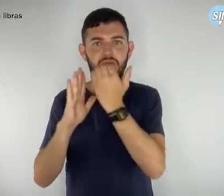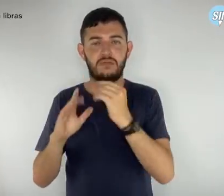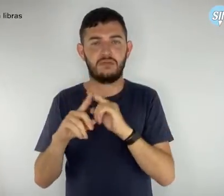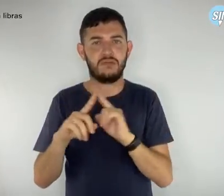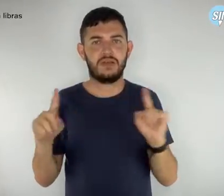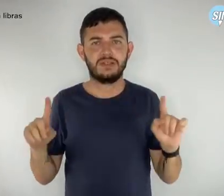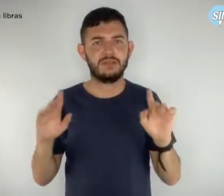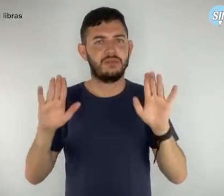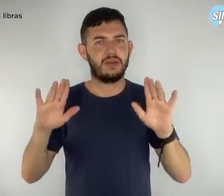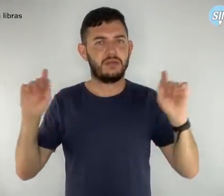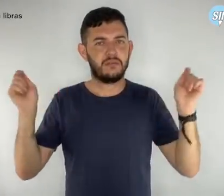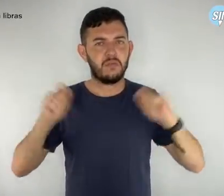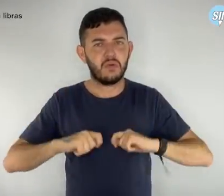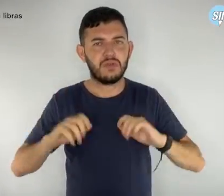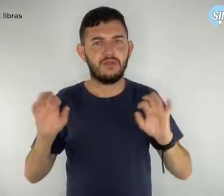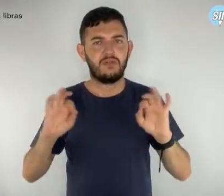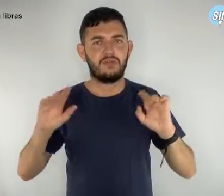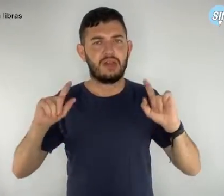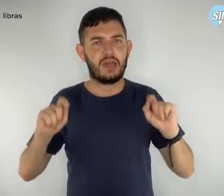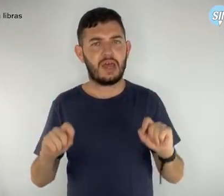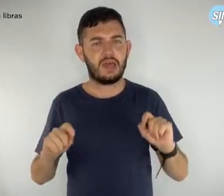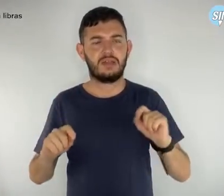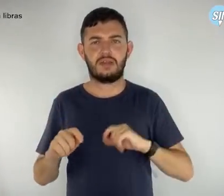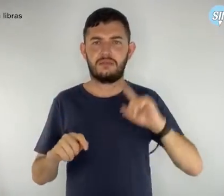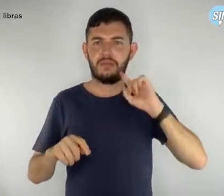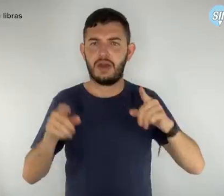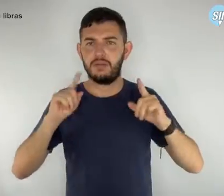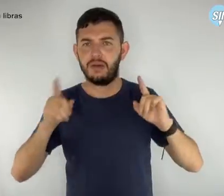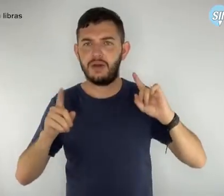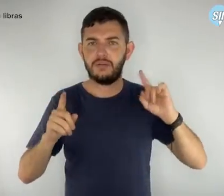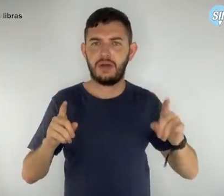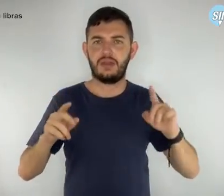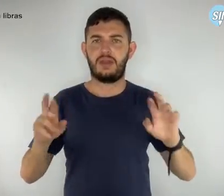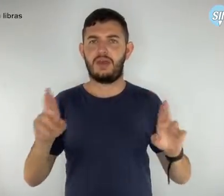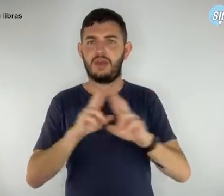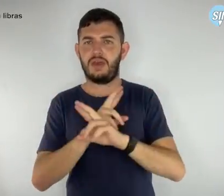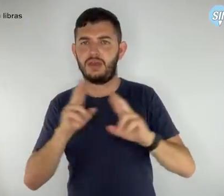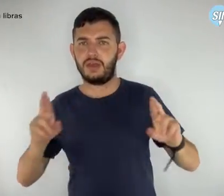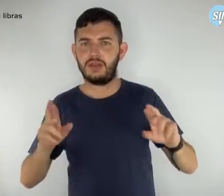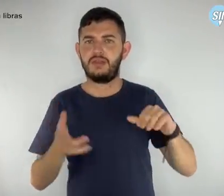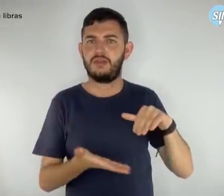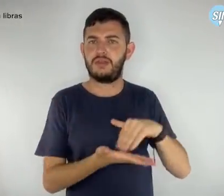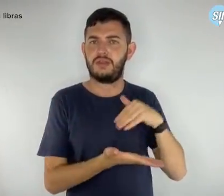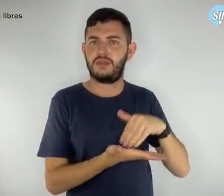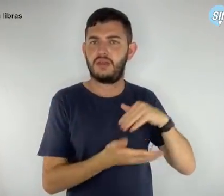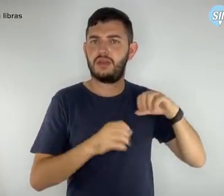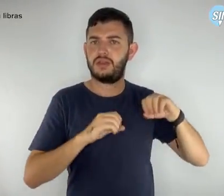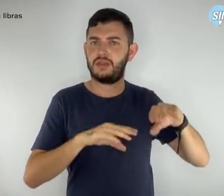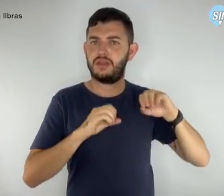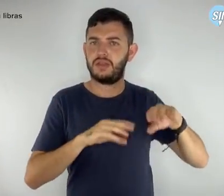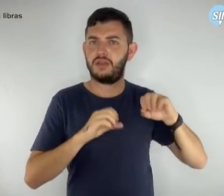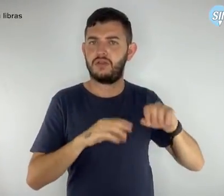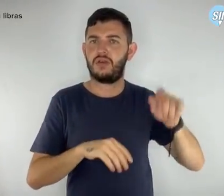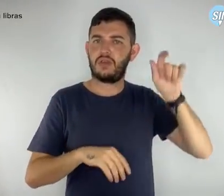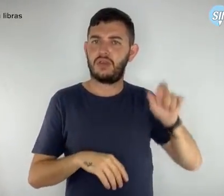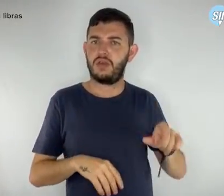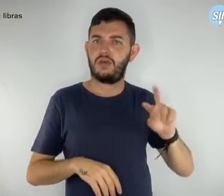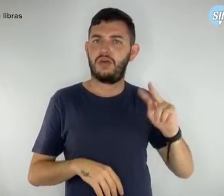Não é possível bater o martelo sobre a relação entre a secretária de Educação, Elvia